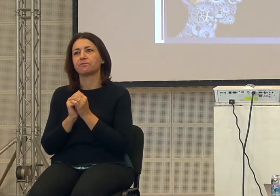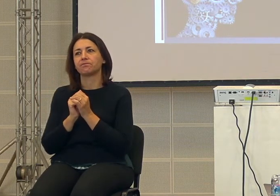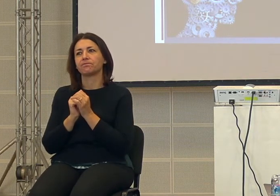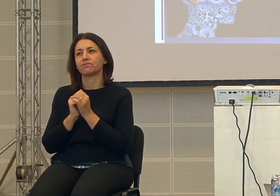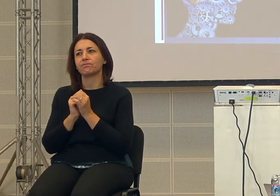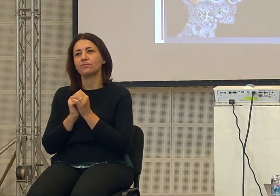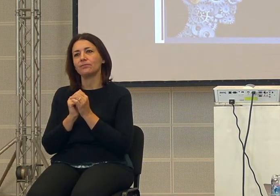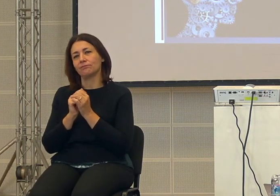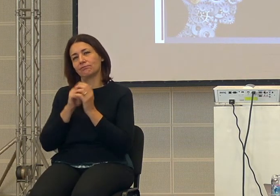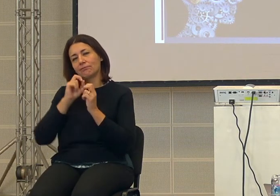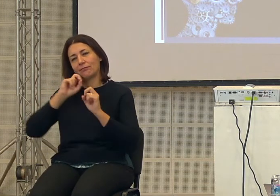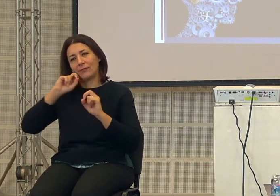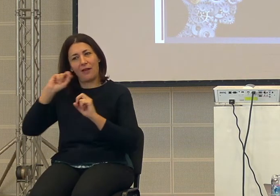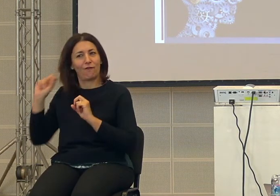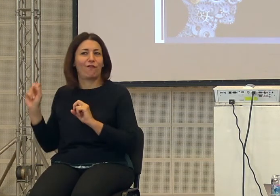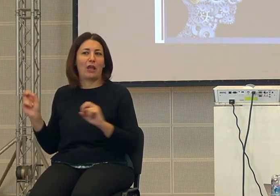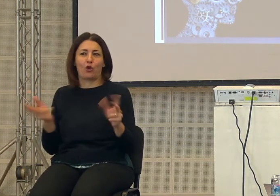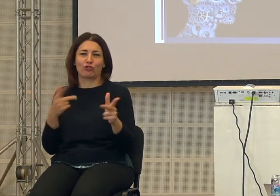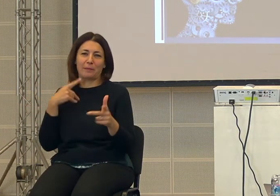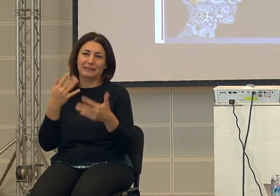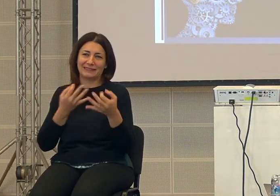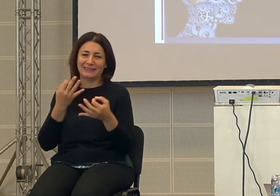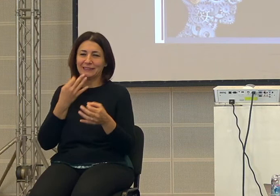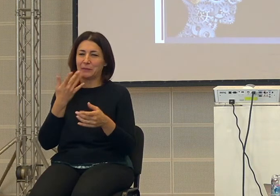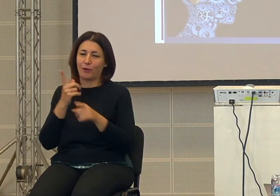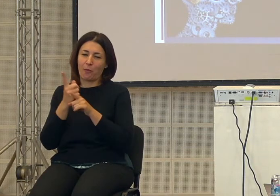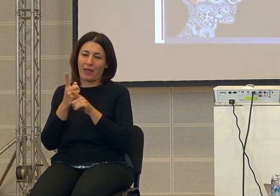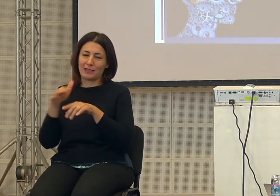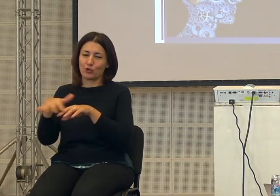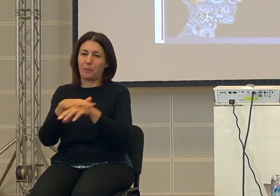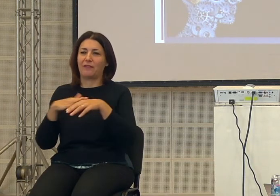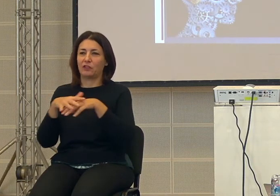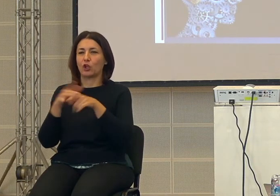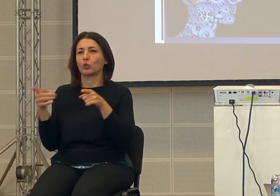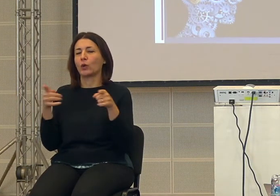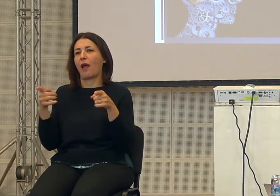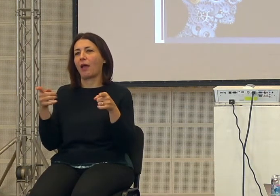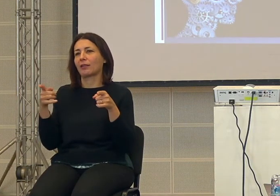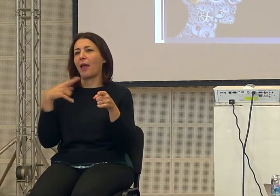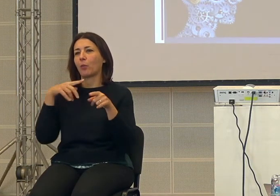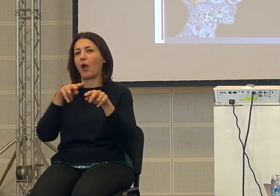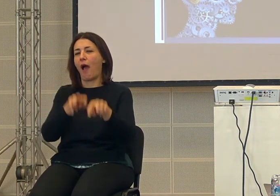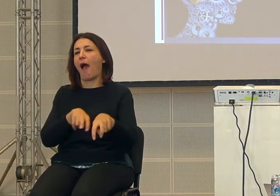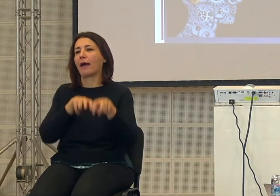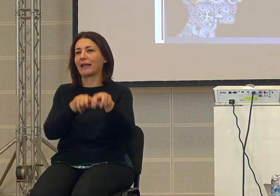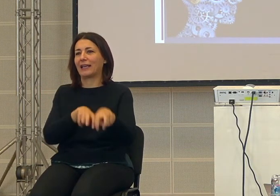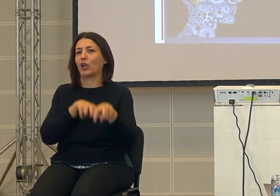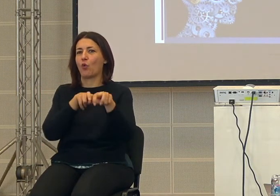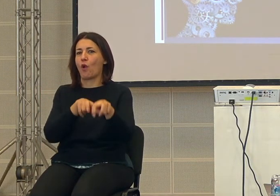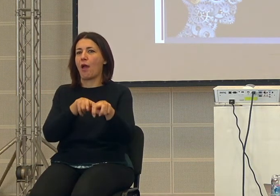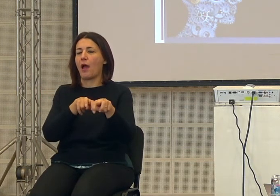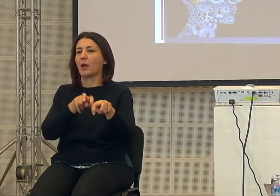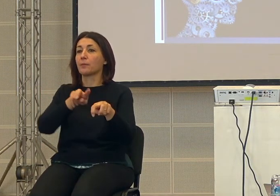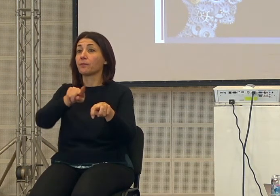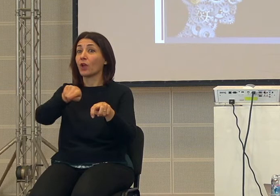quello molto rapidamente molto superficialmente quello che succede durante l'epoca agricola poi avviene